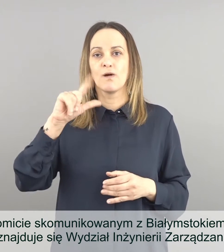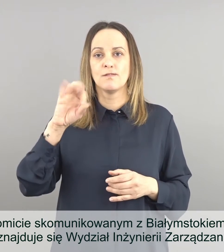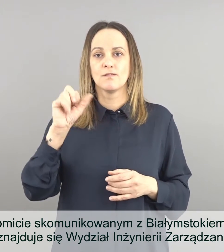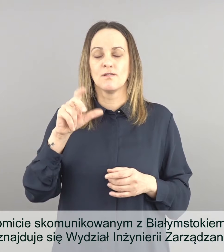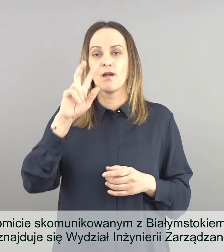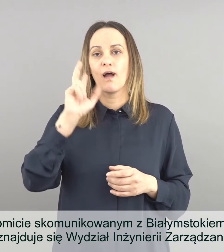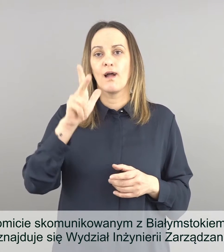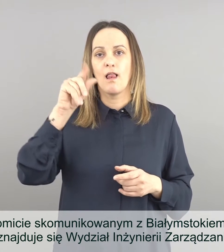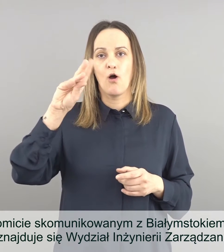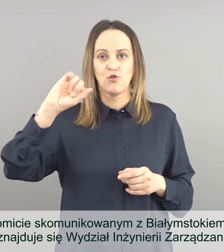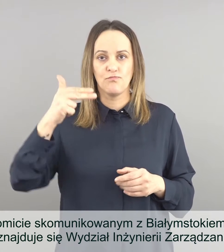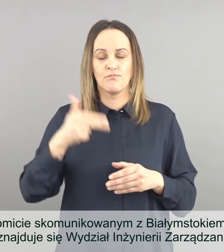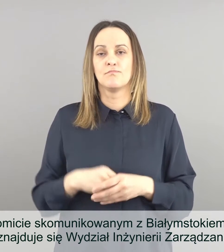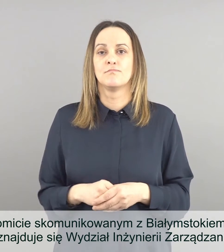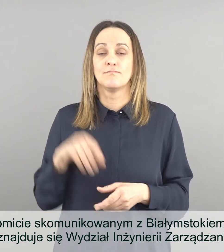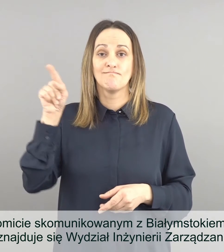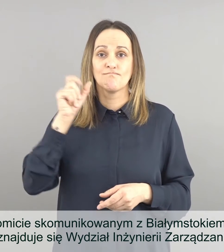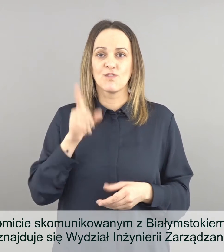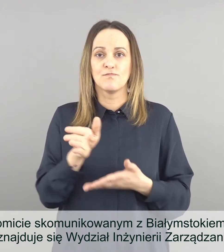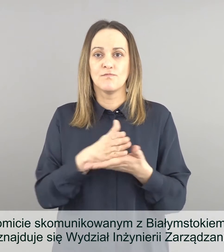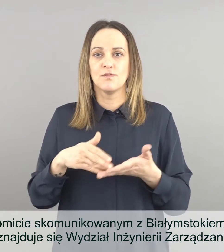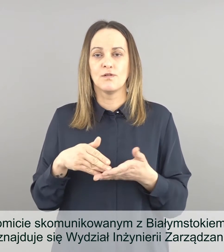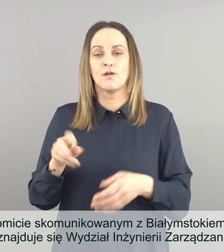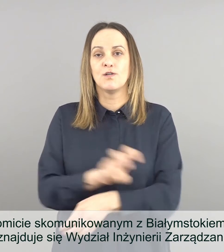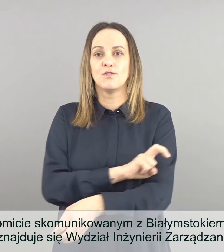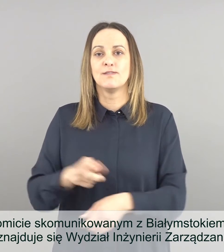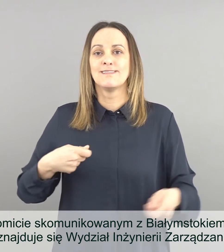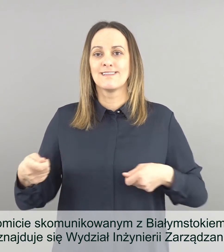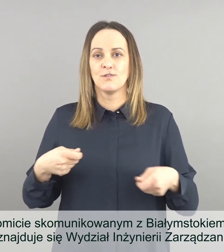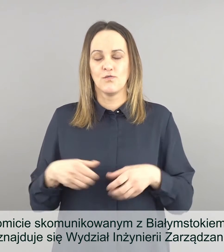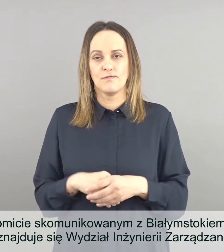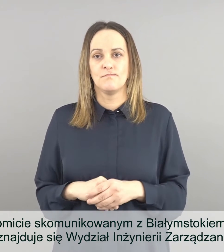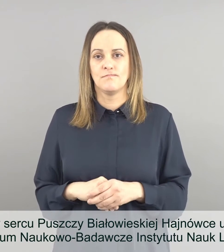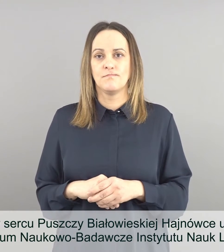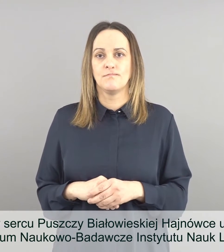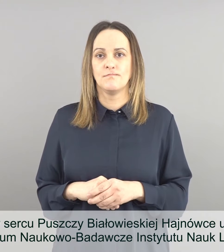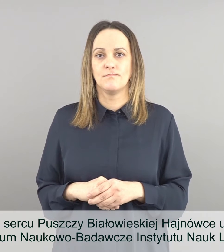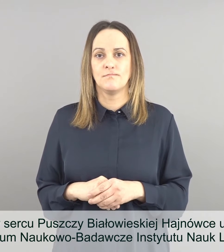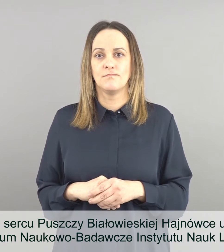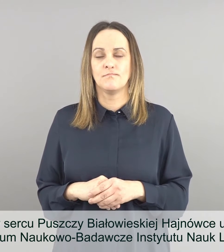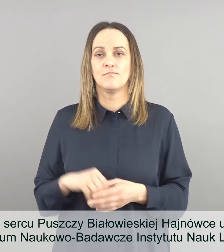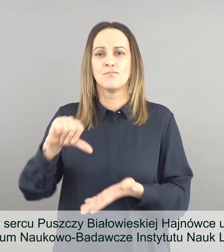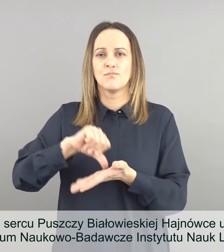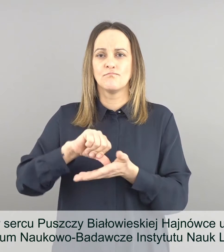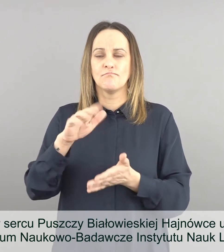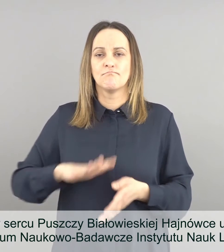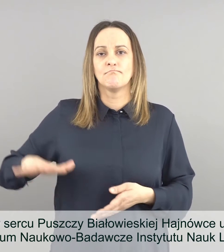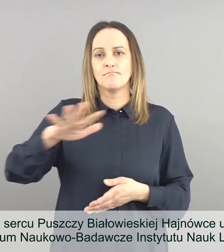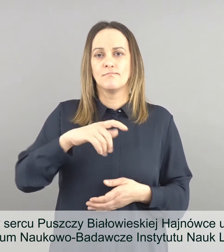Białymstokiem Kleosinie znajduje się Wydział Inżynierii Zarządzania. W położonej w sercu Puszczy Białowieskiej